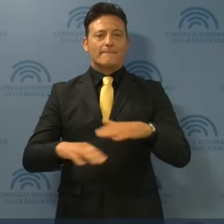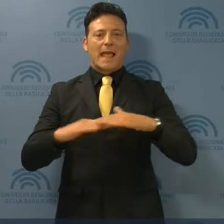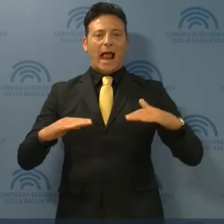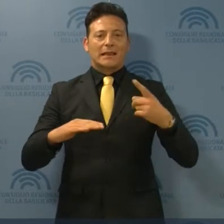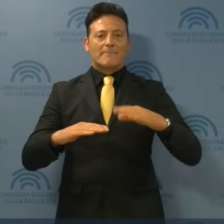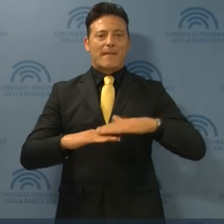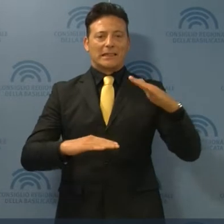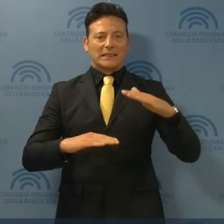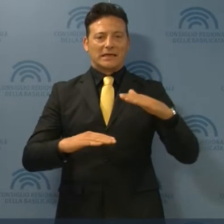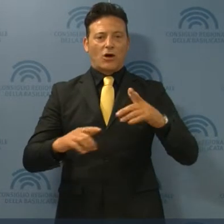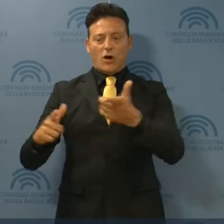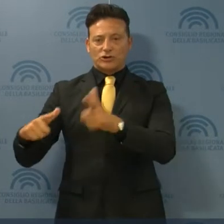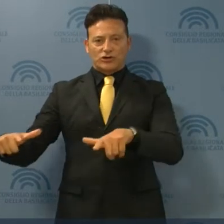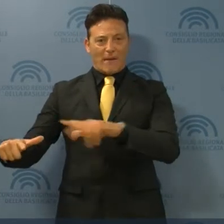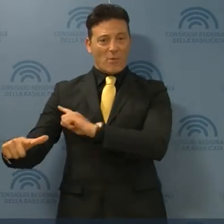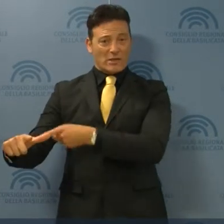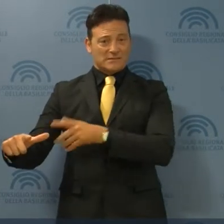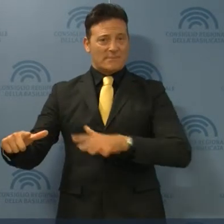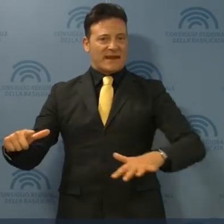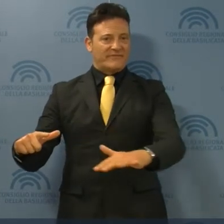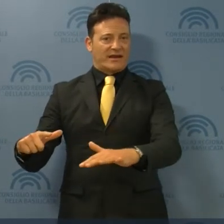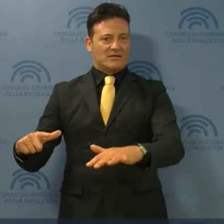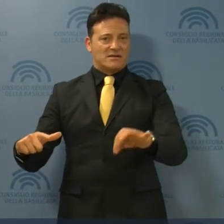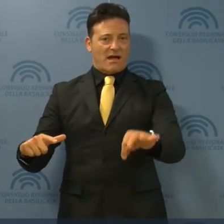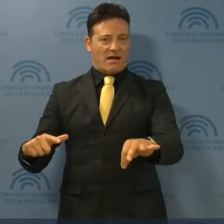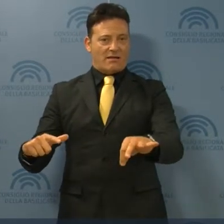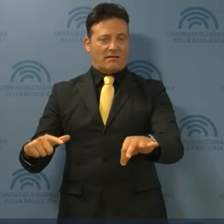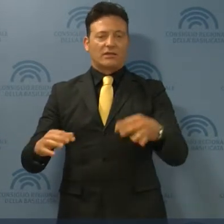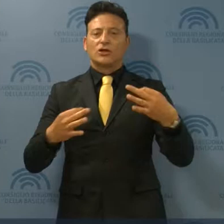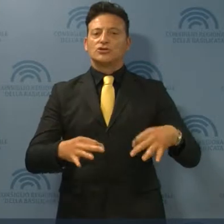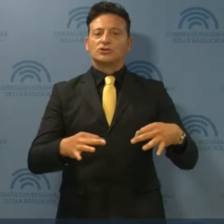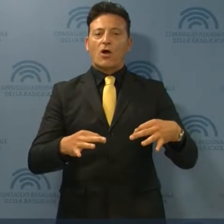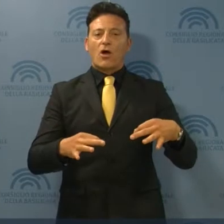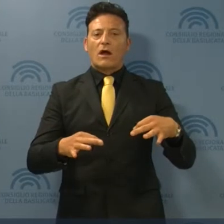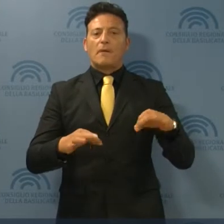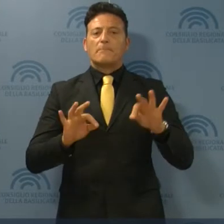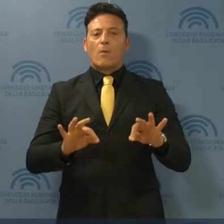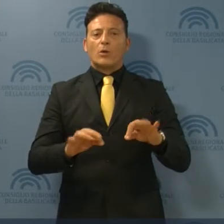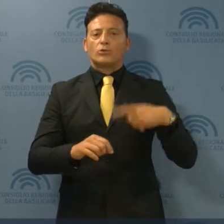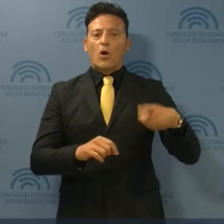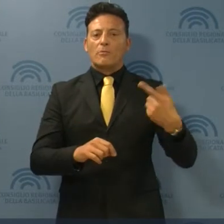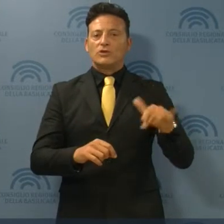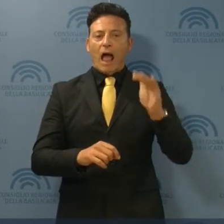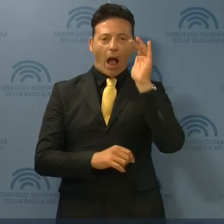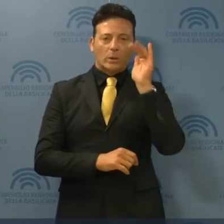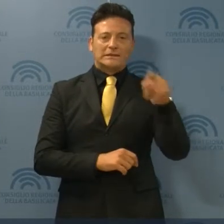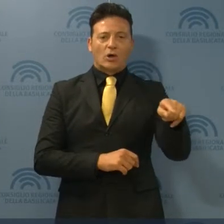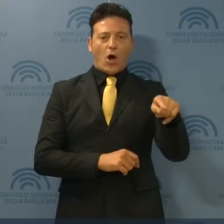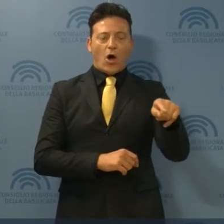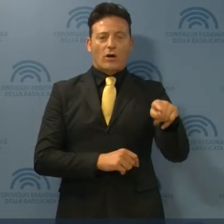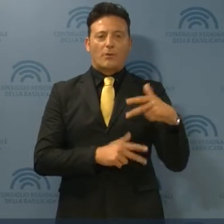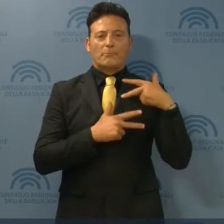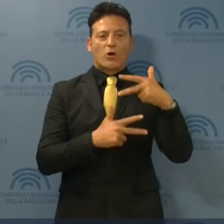mattino, alla periferia di Potenza. La decisione è assunta dopo l'audizione di un